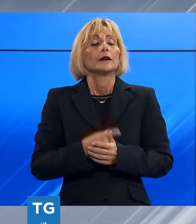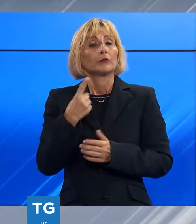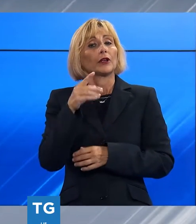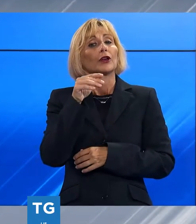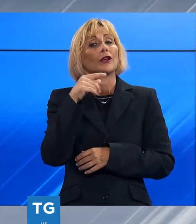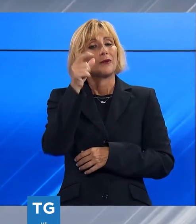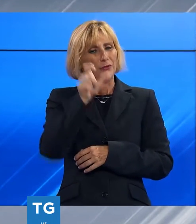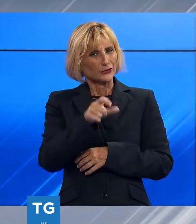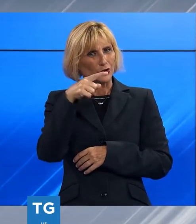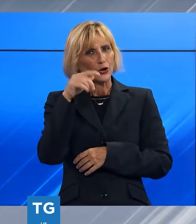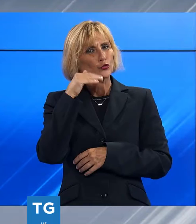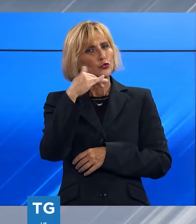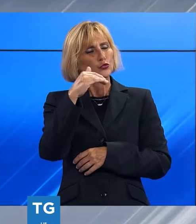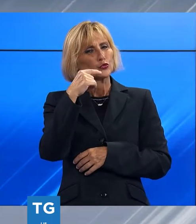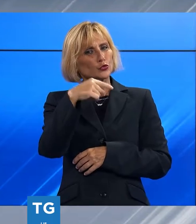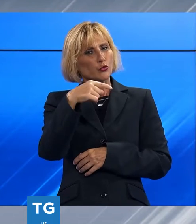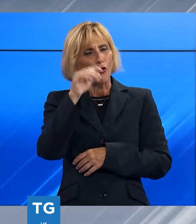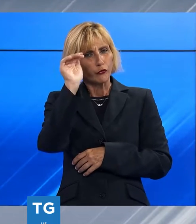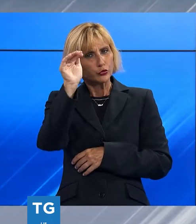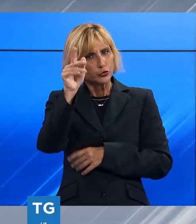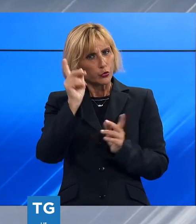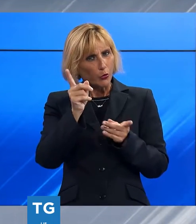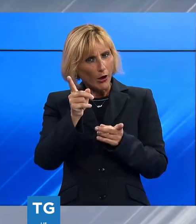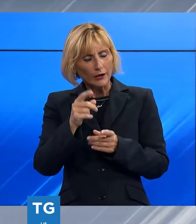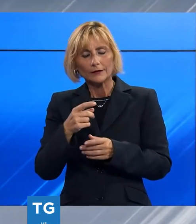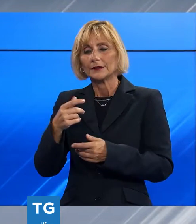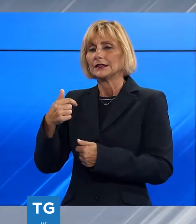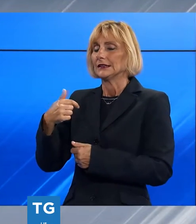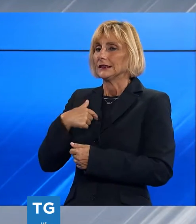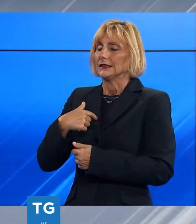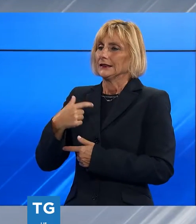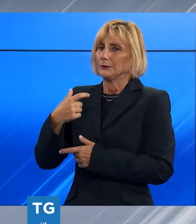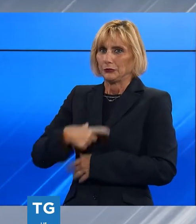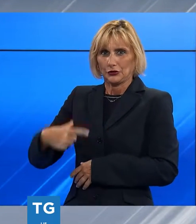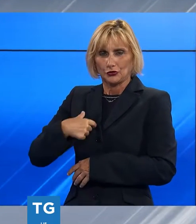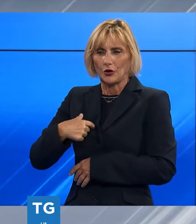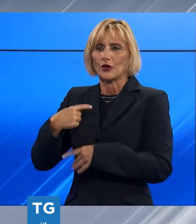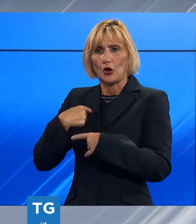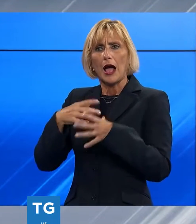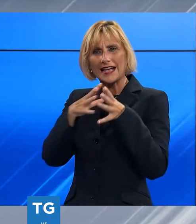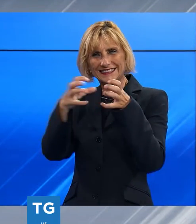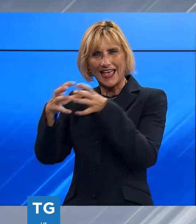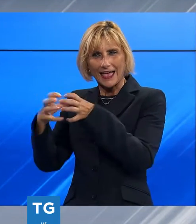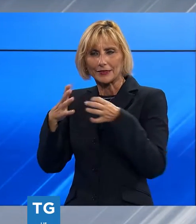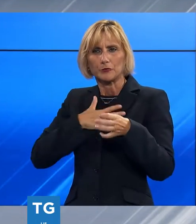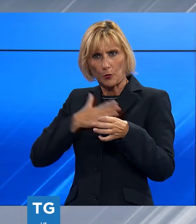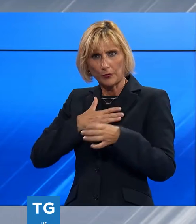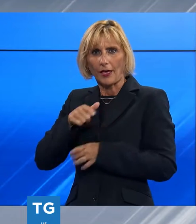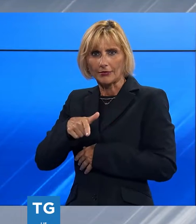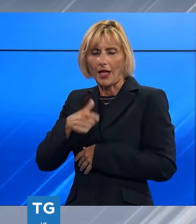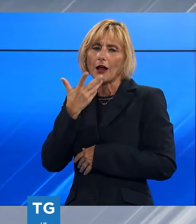politica, Marcucci si prende una pausa di riflessione. Ho delle aziende alle quali torno volentieri e delle quali mi occuperò